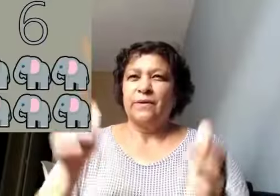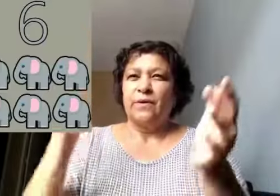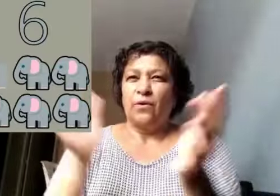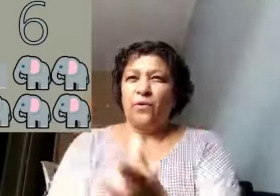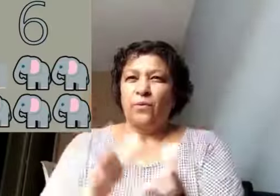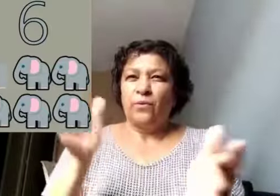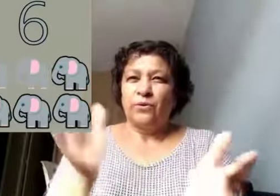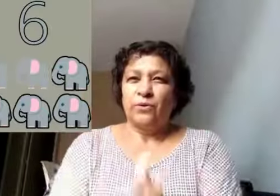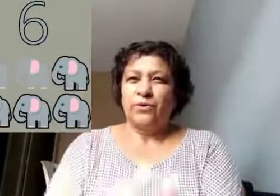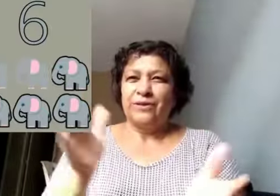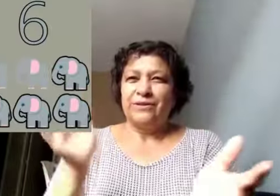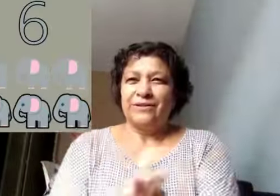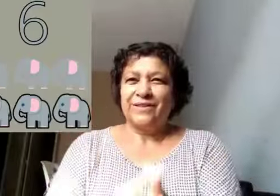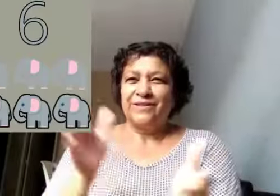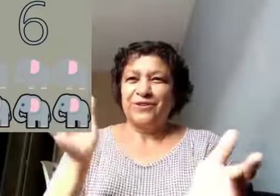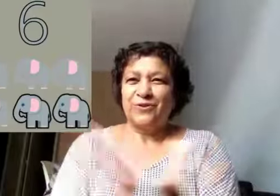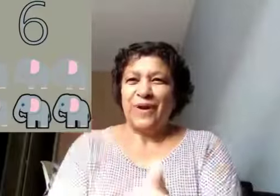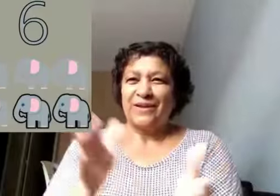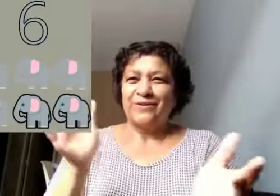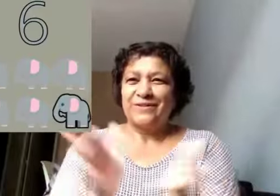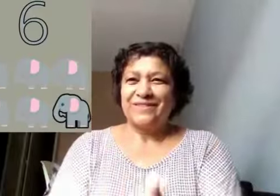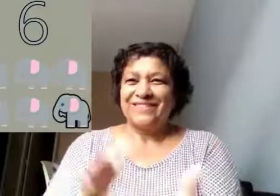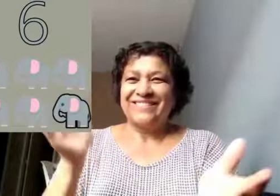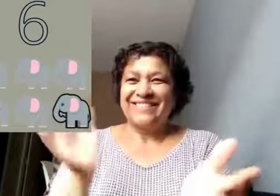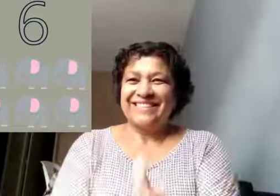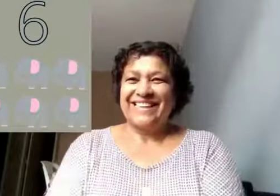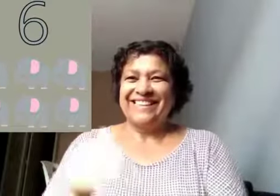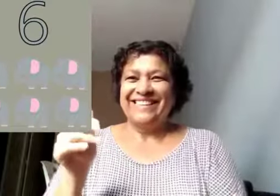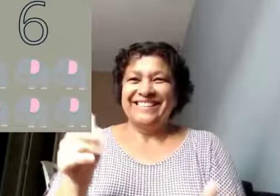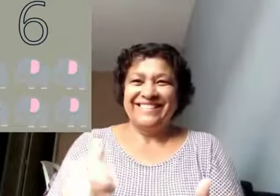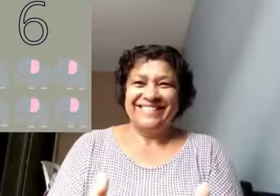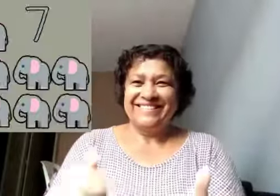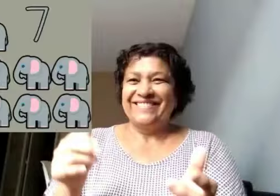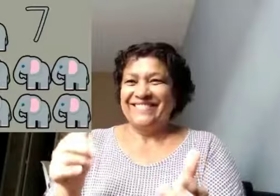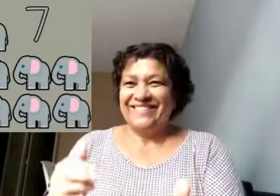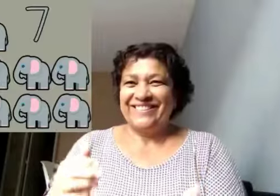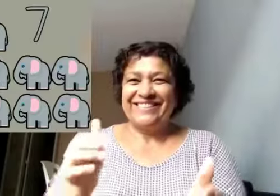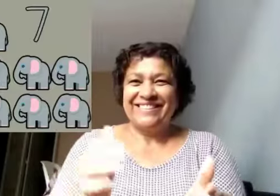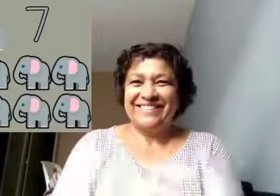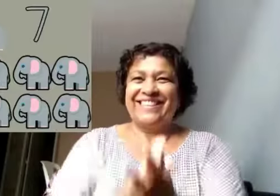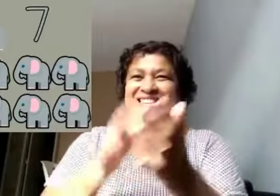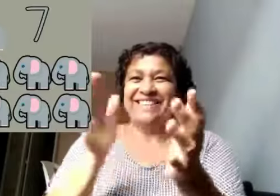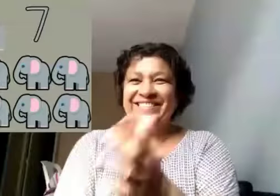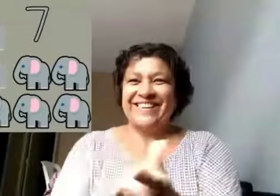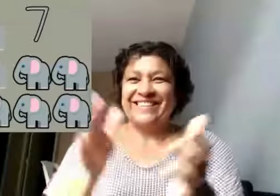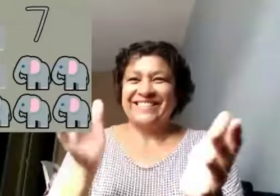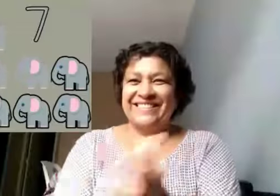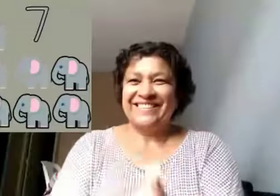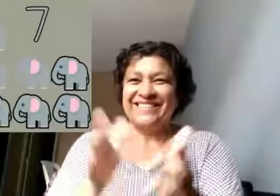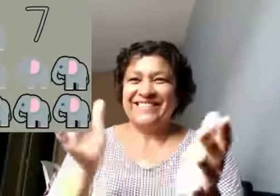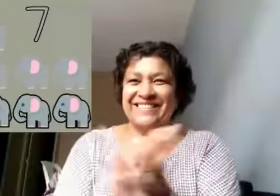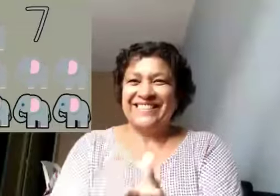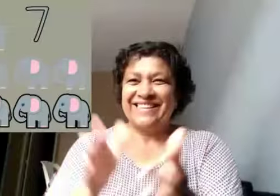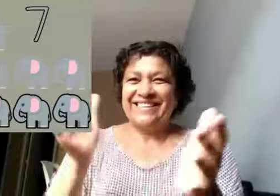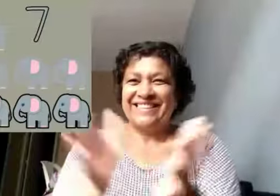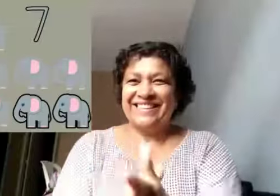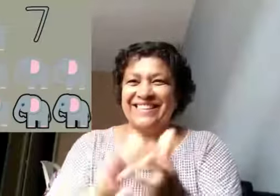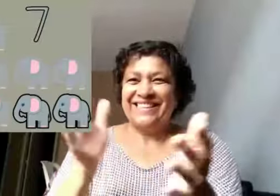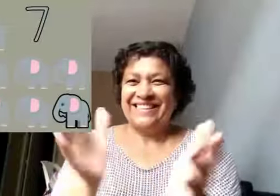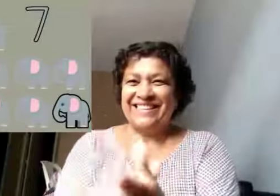elefantes incomodam muito mais. Sete elefantes incomodam muita gente.